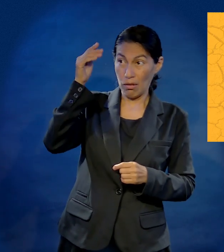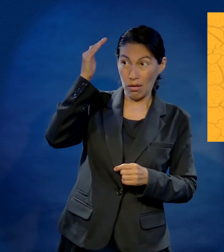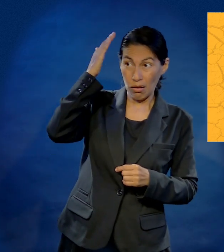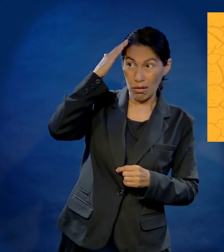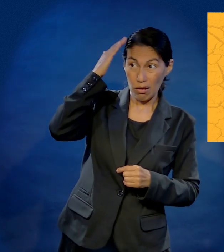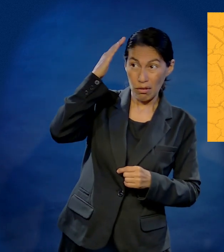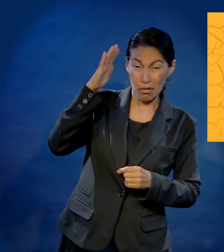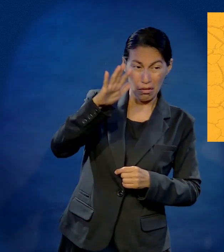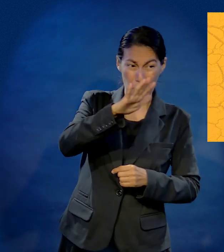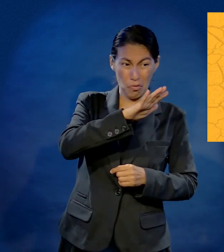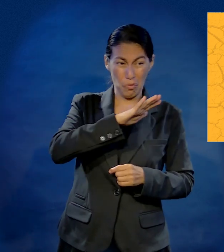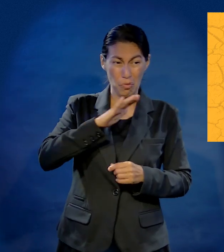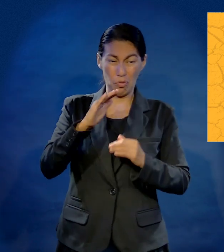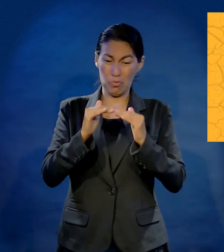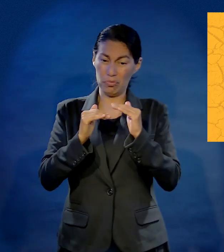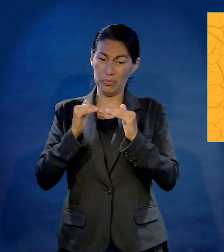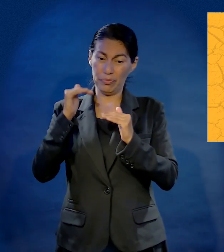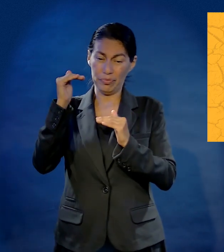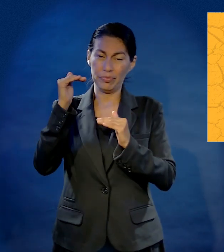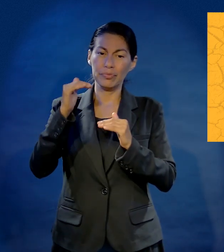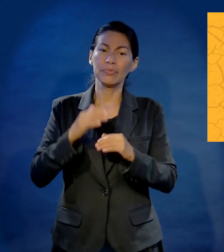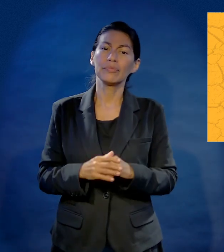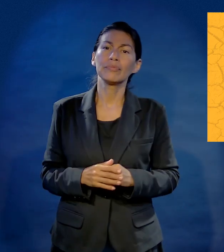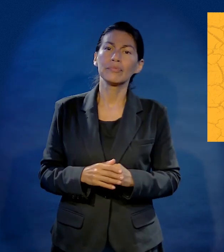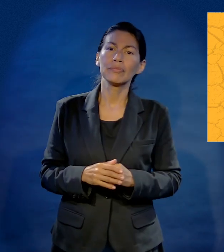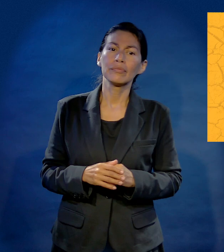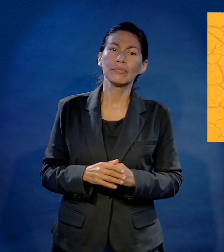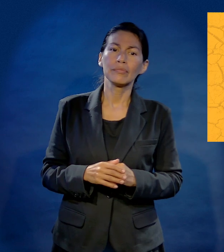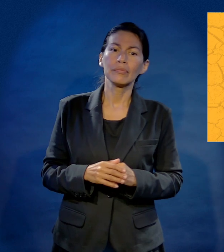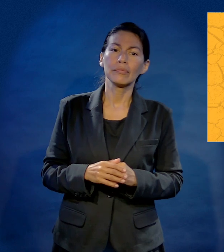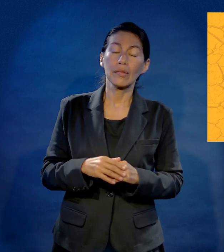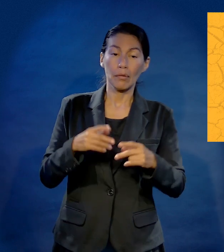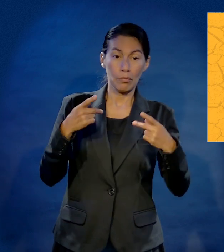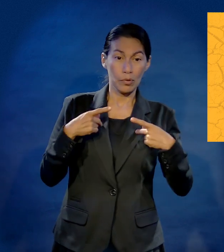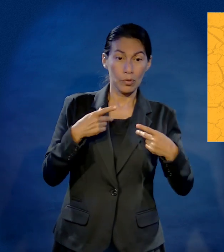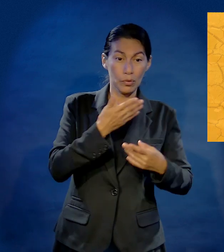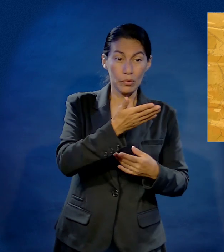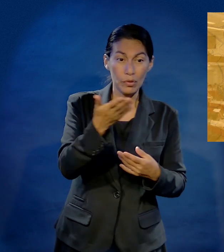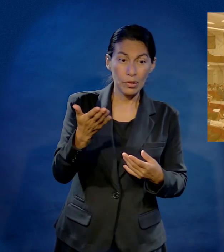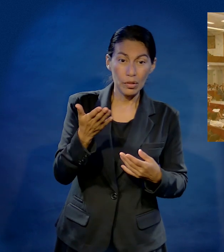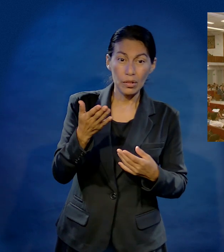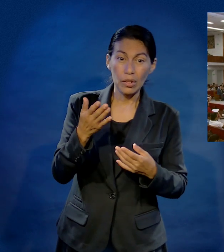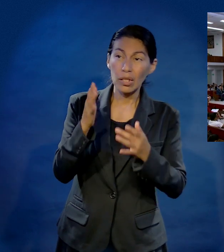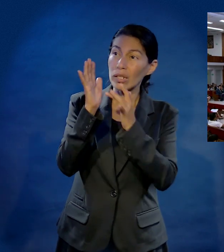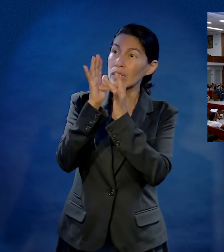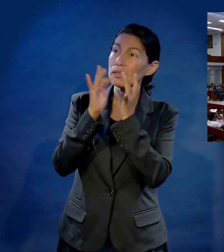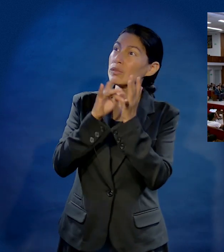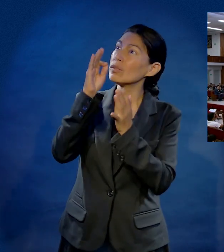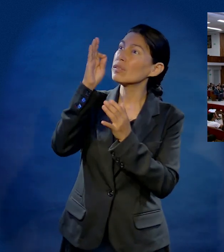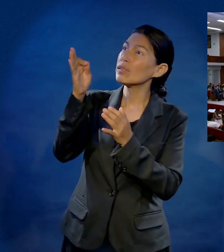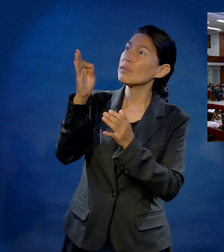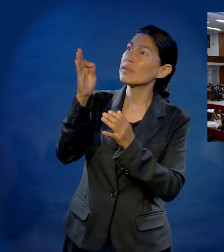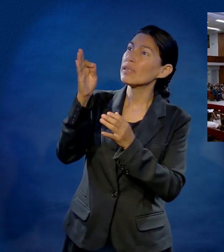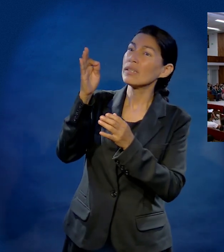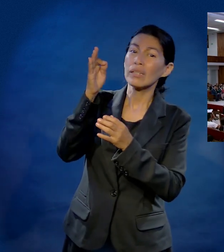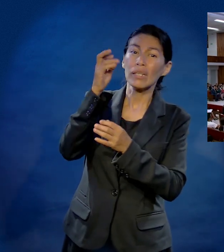cabeza de todo principado y potestad. El Señor dijo que quien recibe a Jesucristo está completo, muchachos.